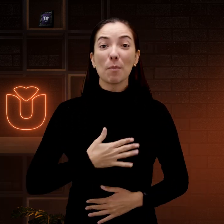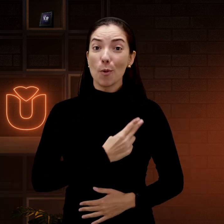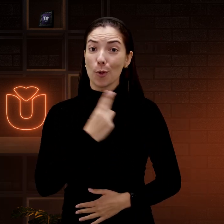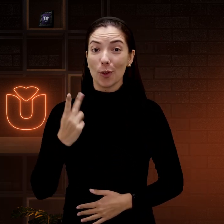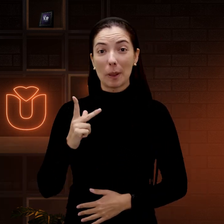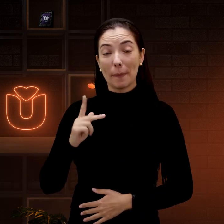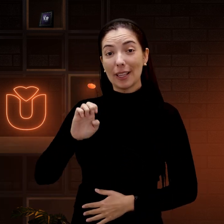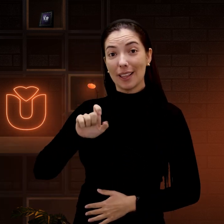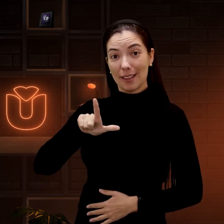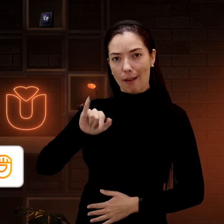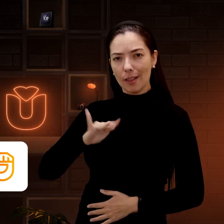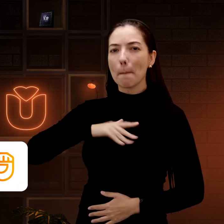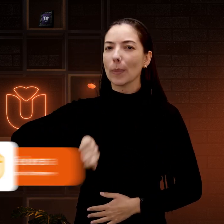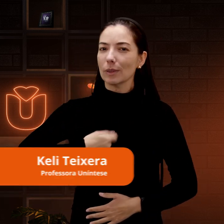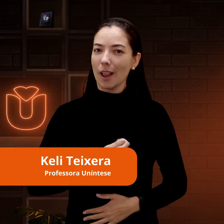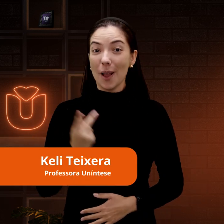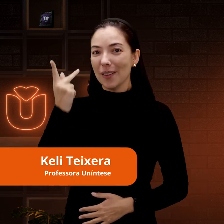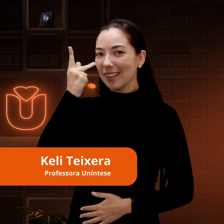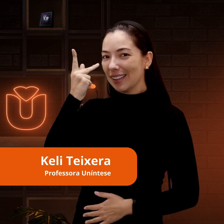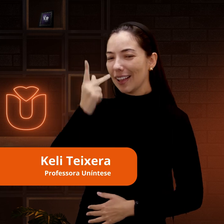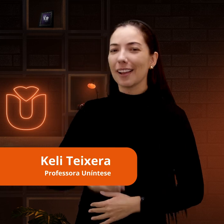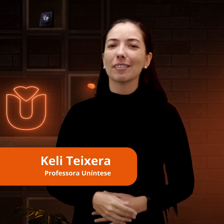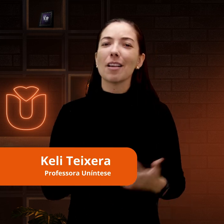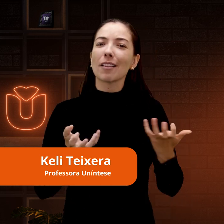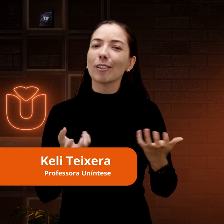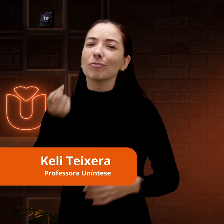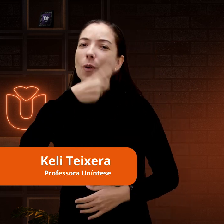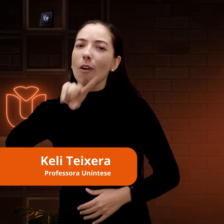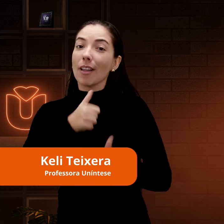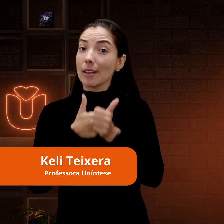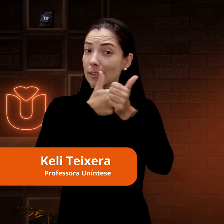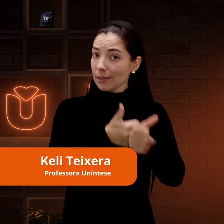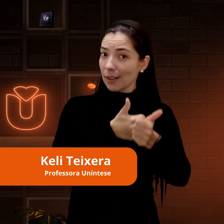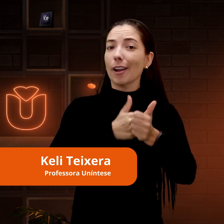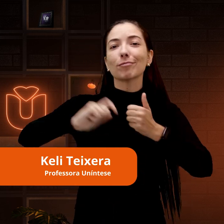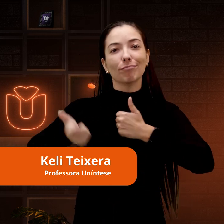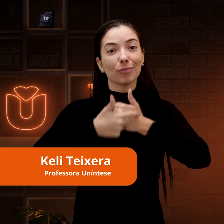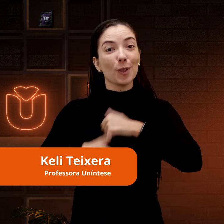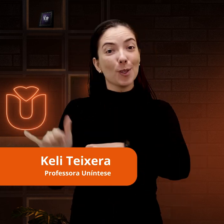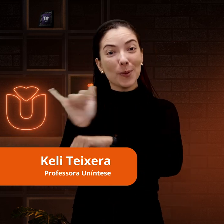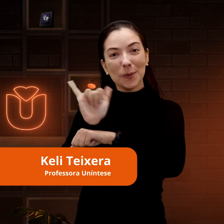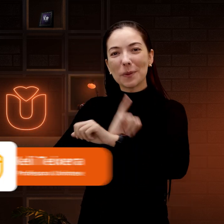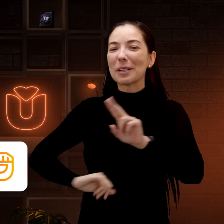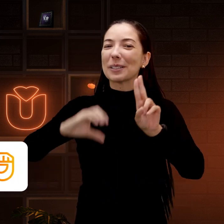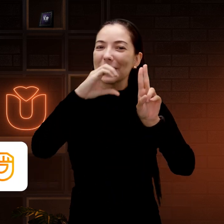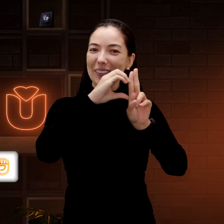meu nome é Kelly e esse é o meu sinal. Sigam a página da Oníntese aqui no YouTube e curtam o nosso